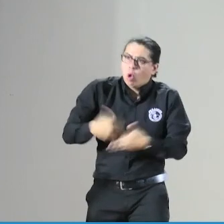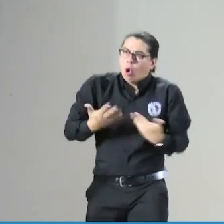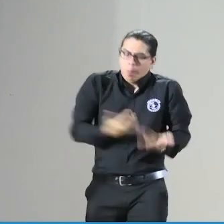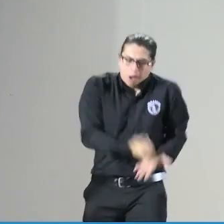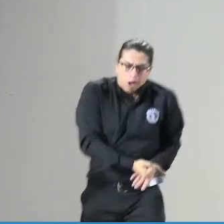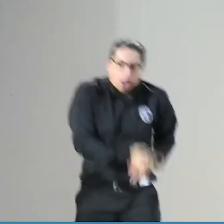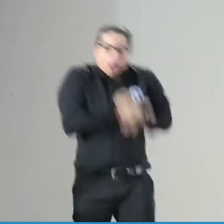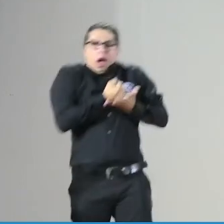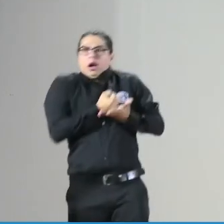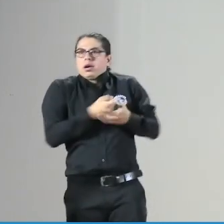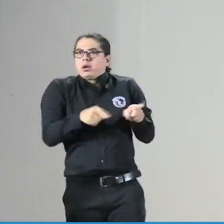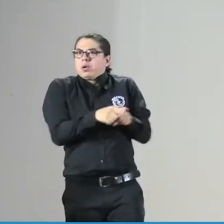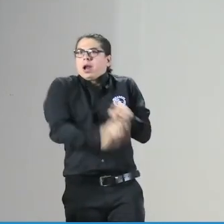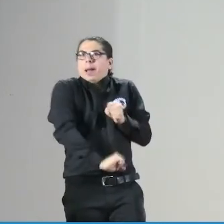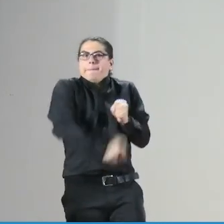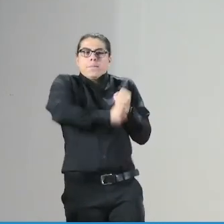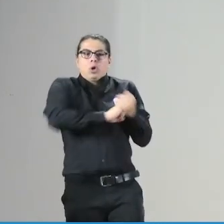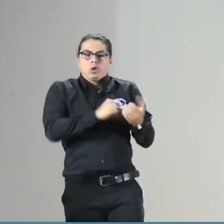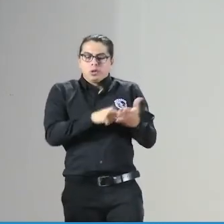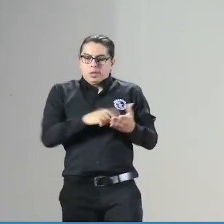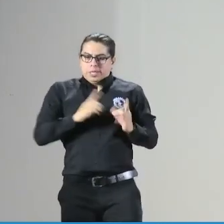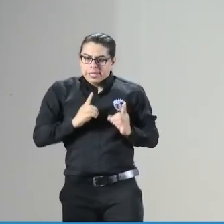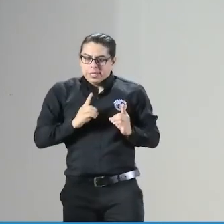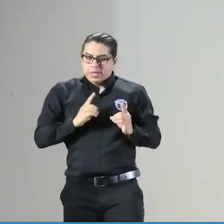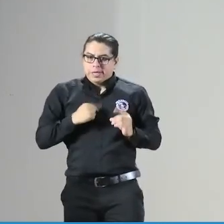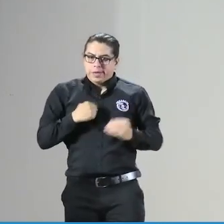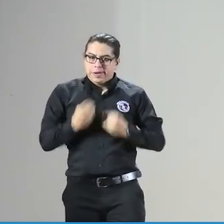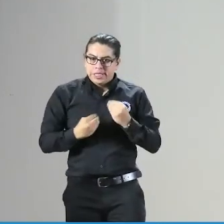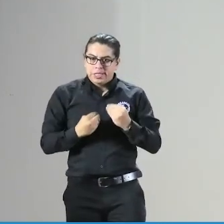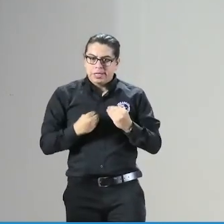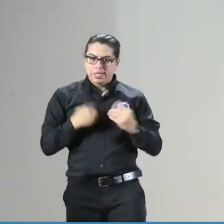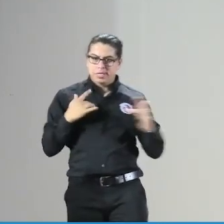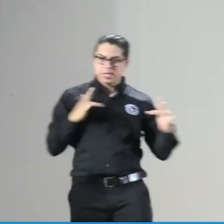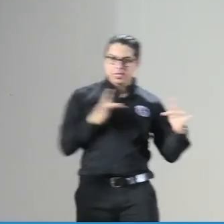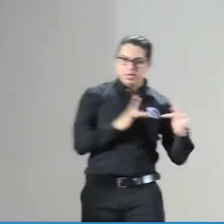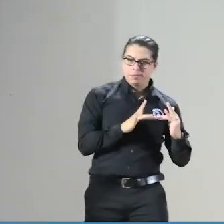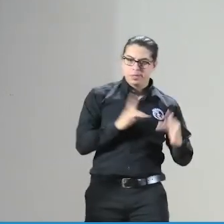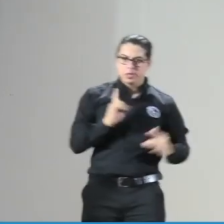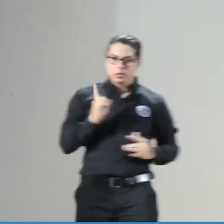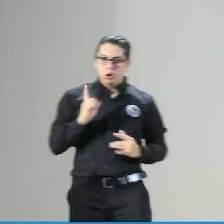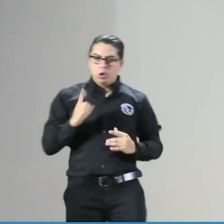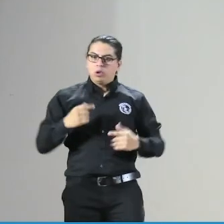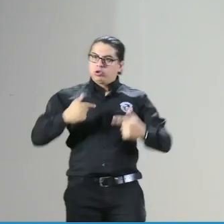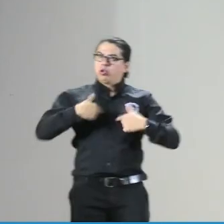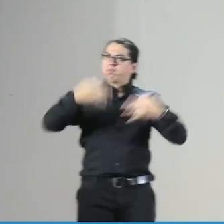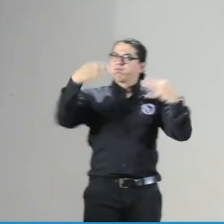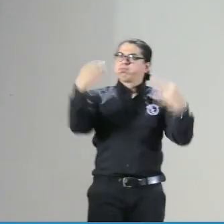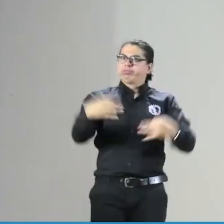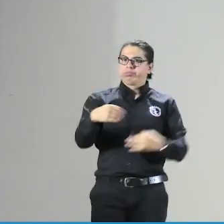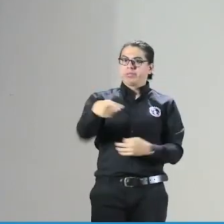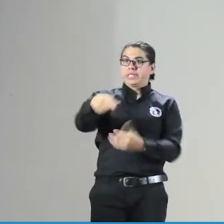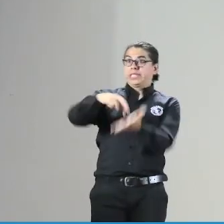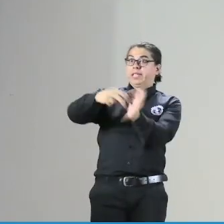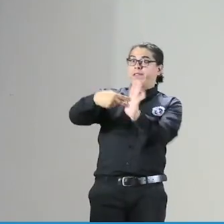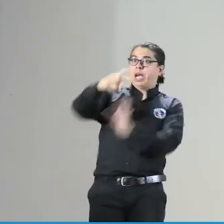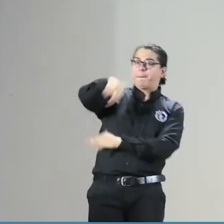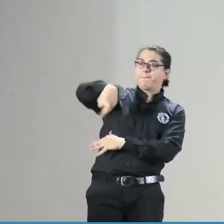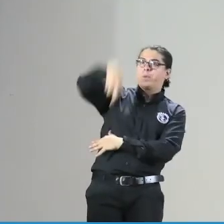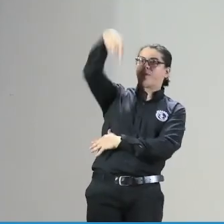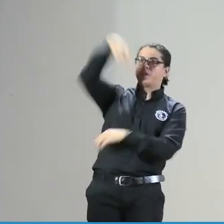decisiones que tenga que tomar es un apoyo es un respaldo que a tener la persona para saber si se está comportando de acuerdo